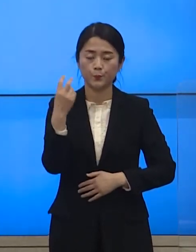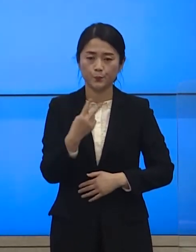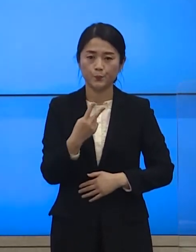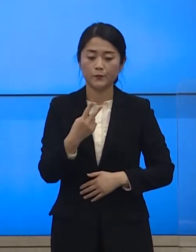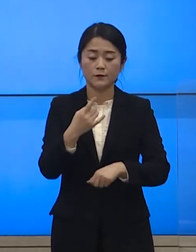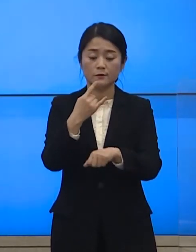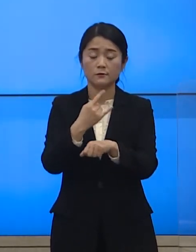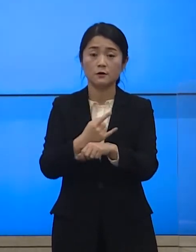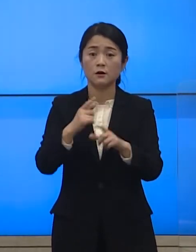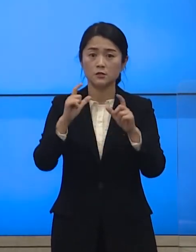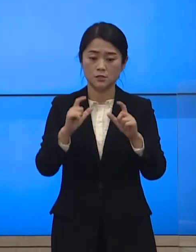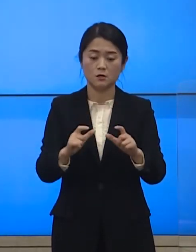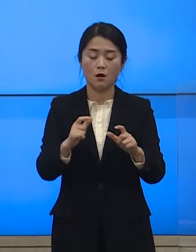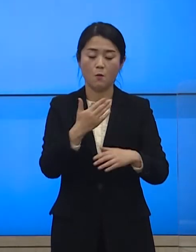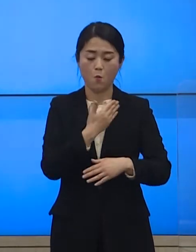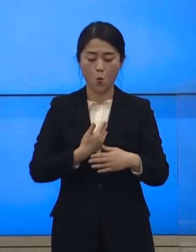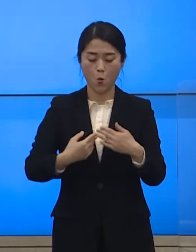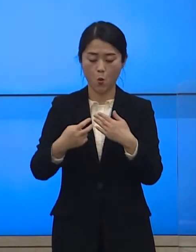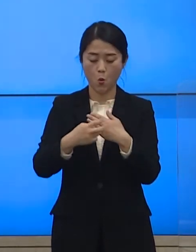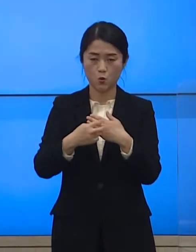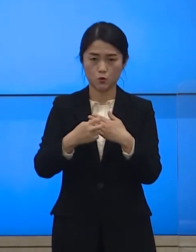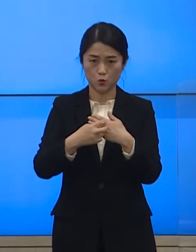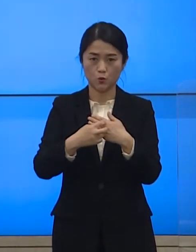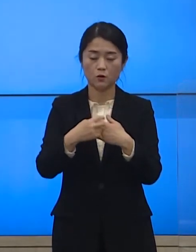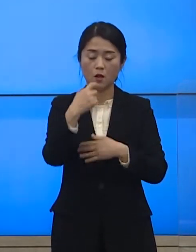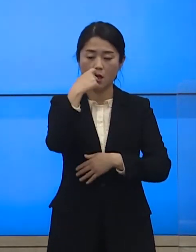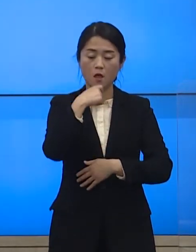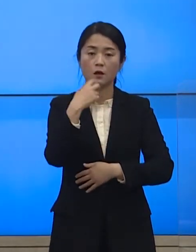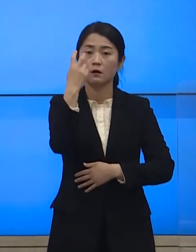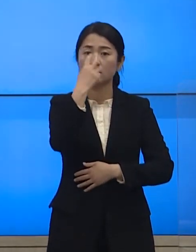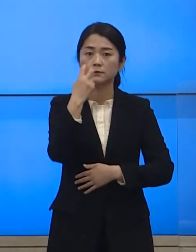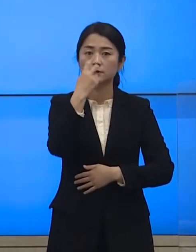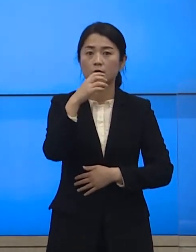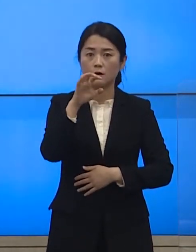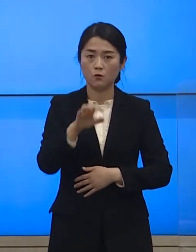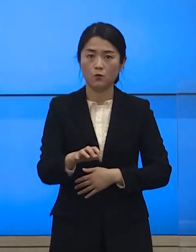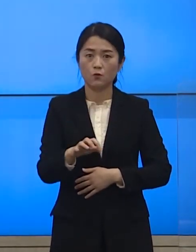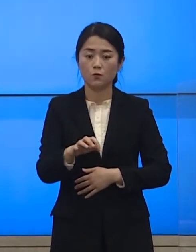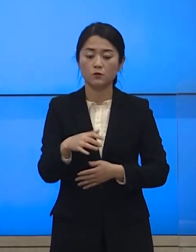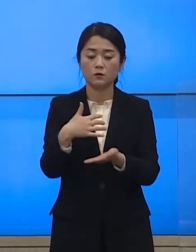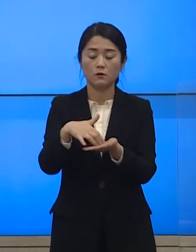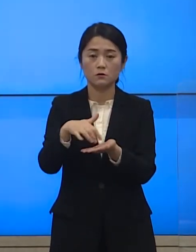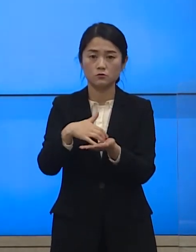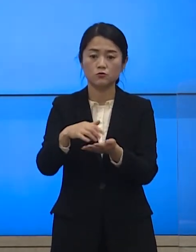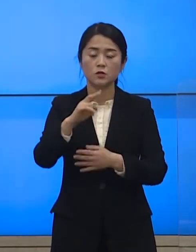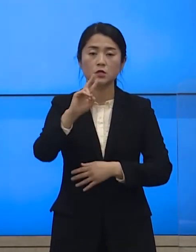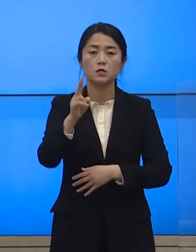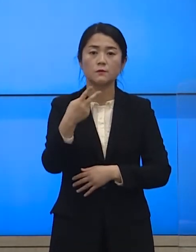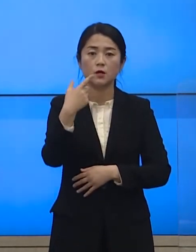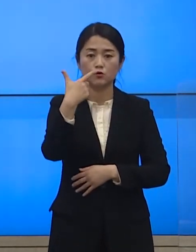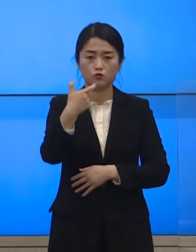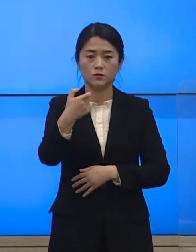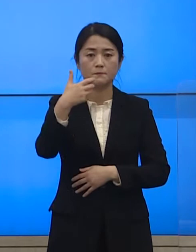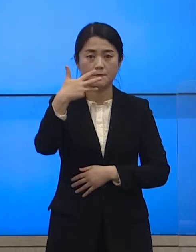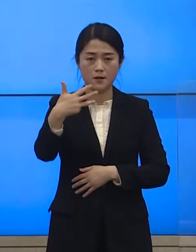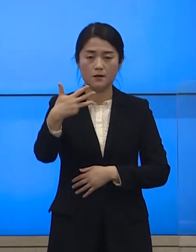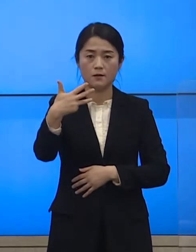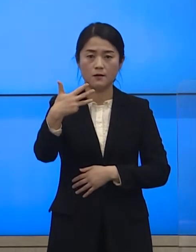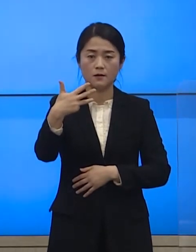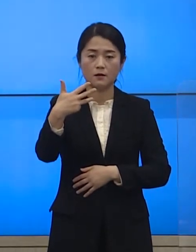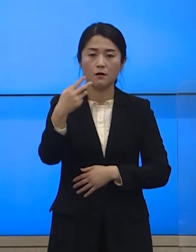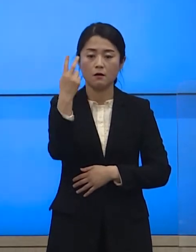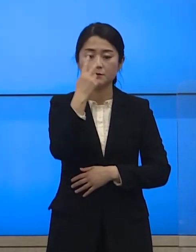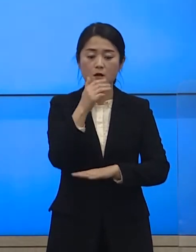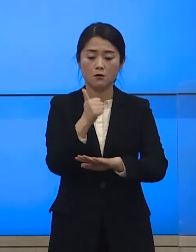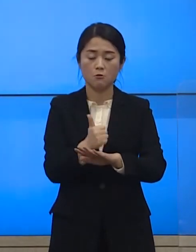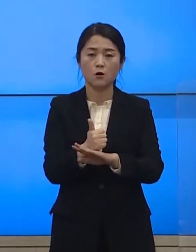의성근보건소선별검사의 검사건수 268건으로